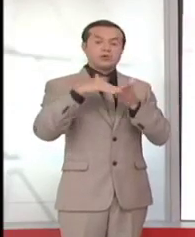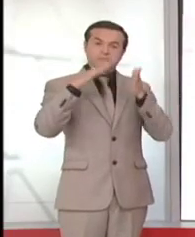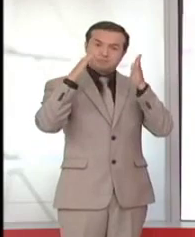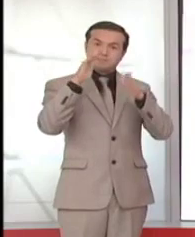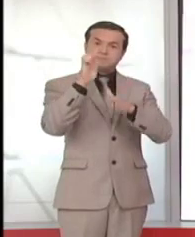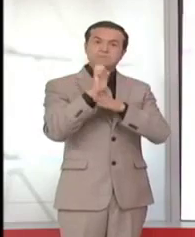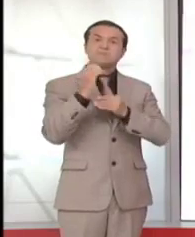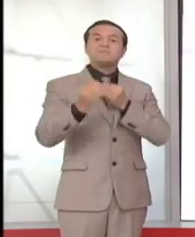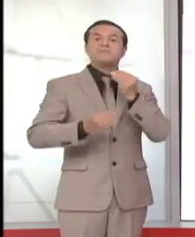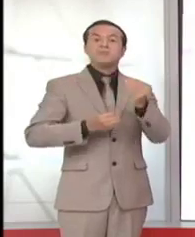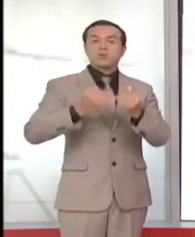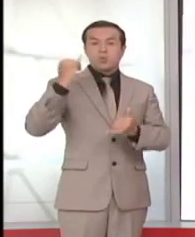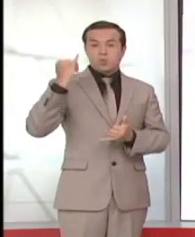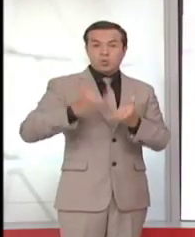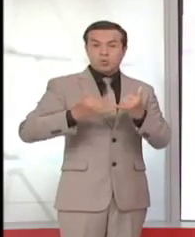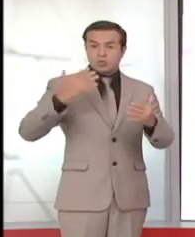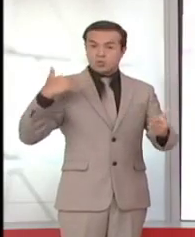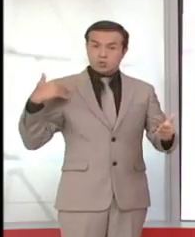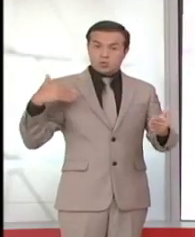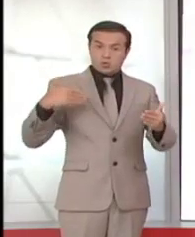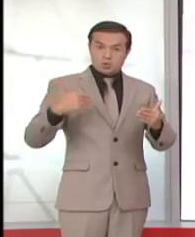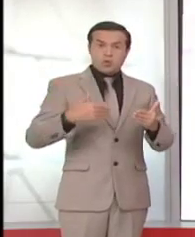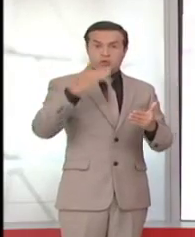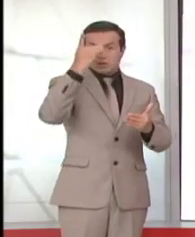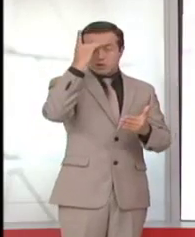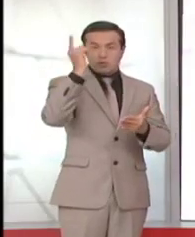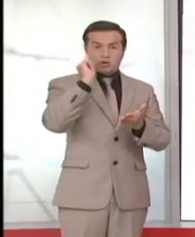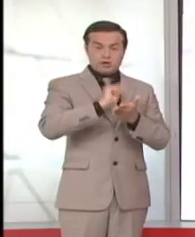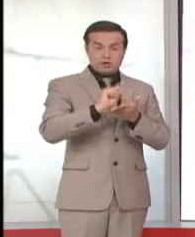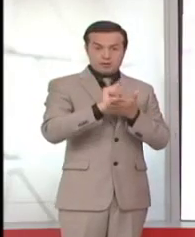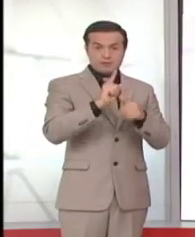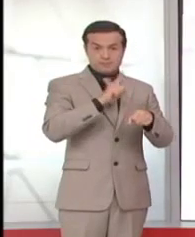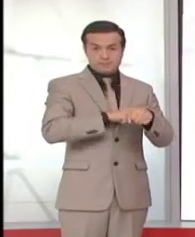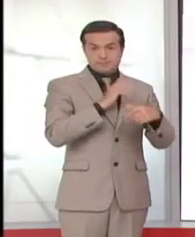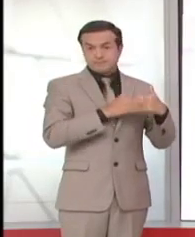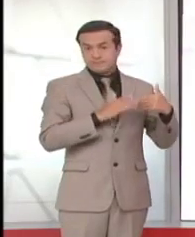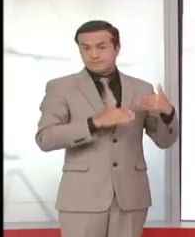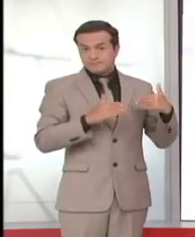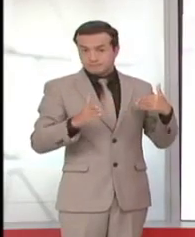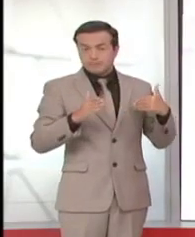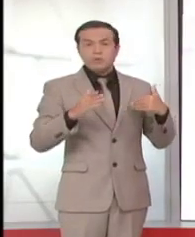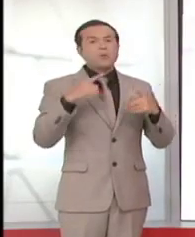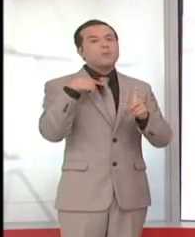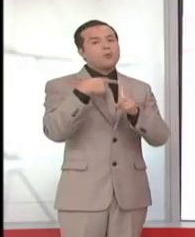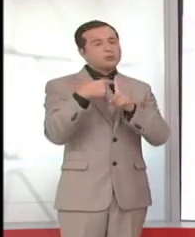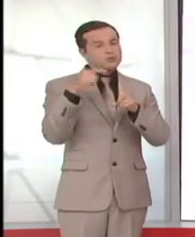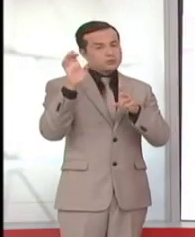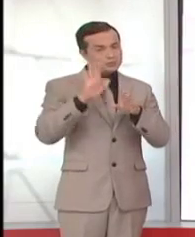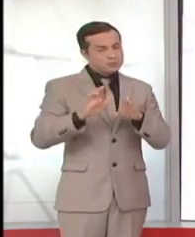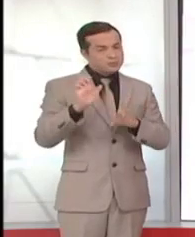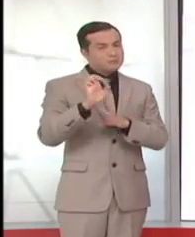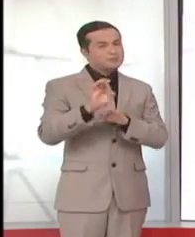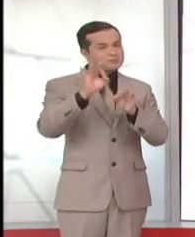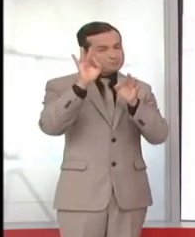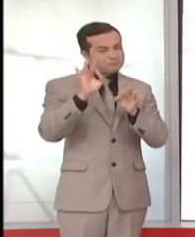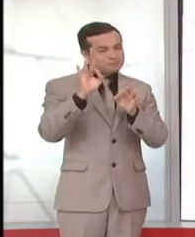el último procedimiento que hemos hecho de reperfilamiento de la deuda, que es una buena noticia para los ecuatorianos y es una buena noticia